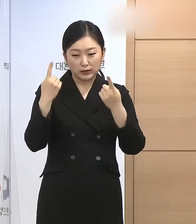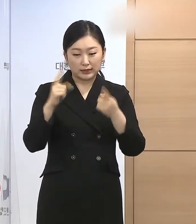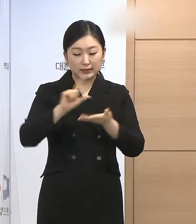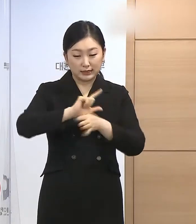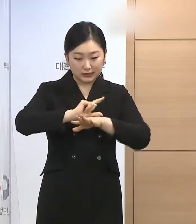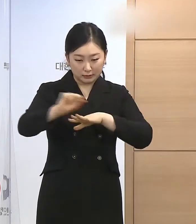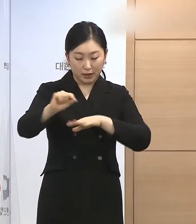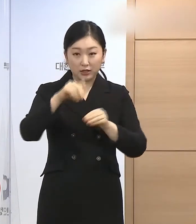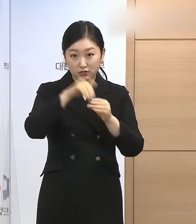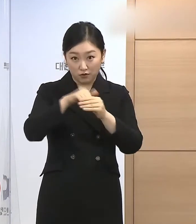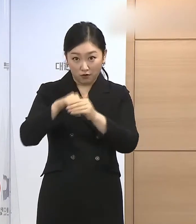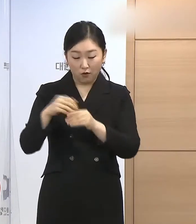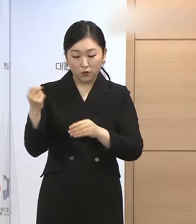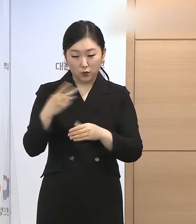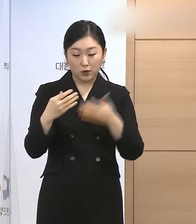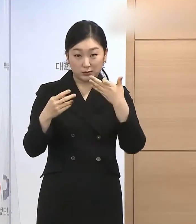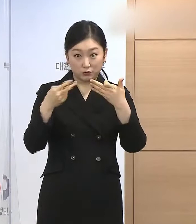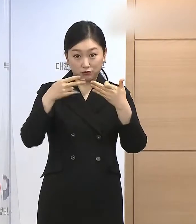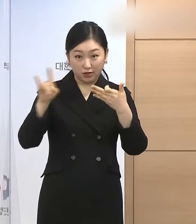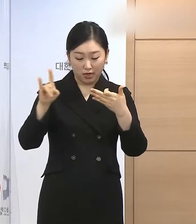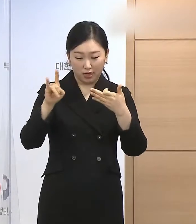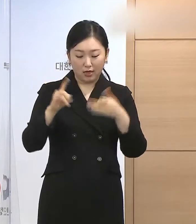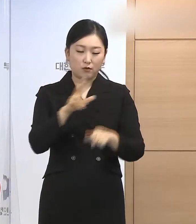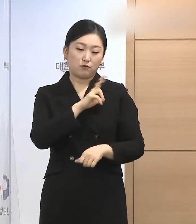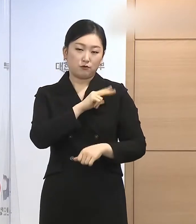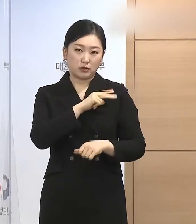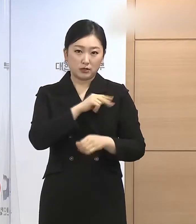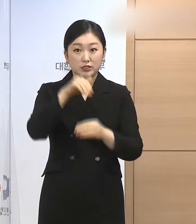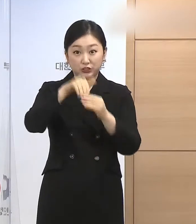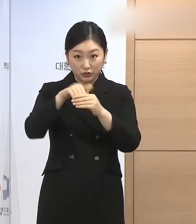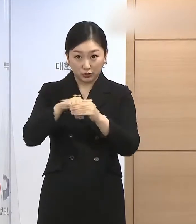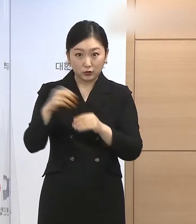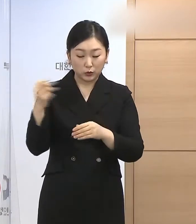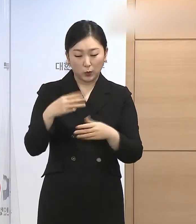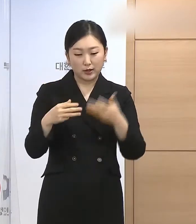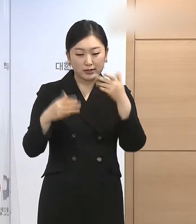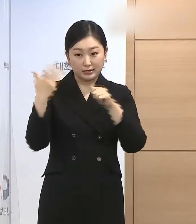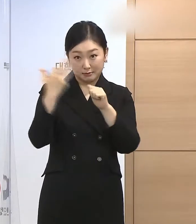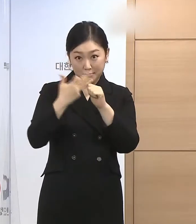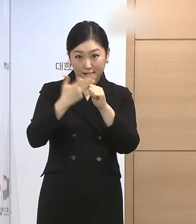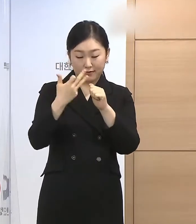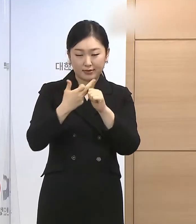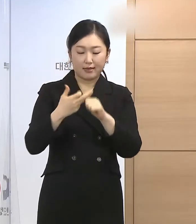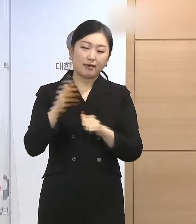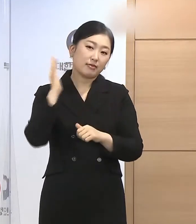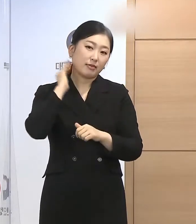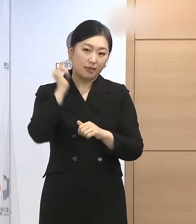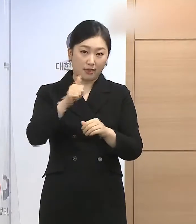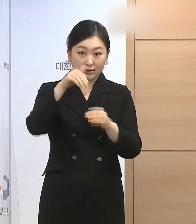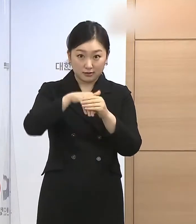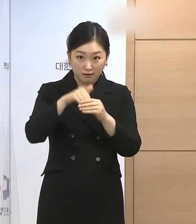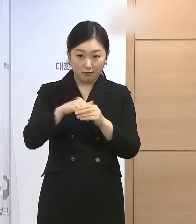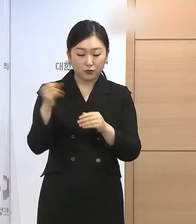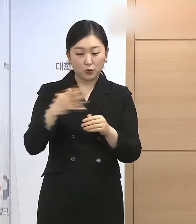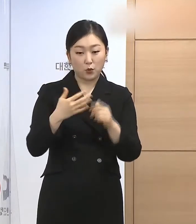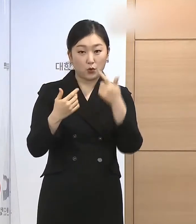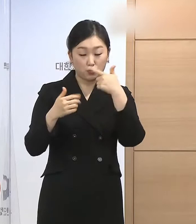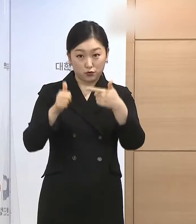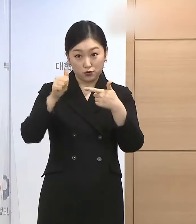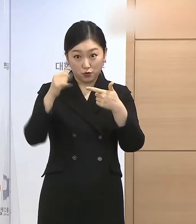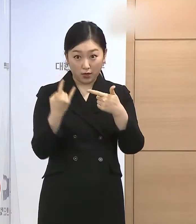2012년 제19대 총선, 2012년 제18대 대선, 2014년 제6회